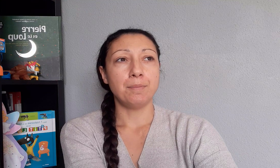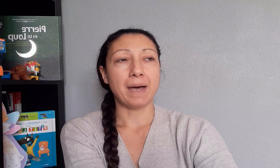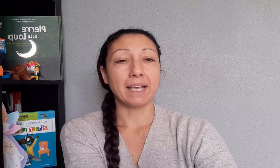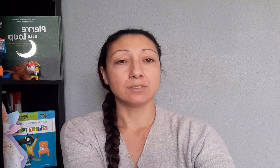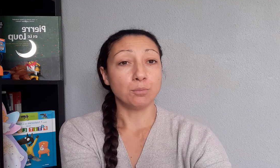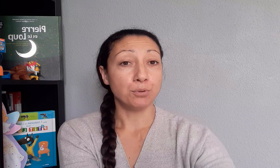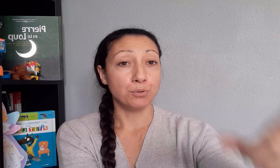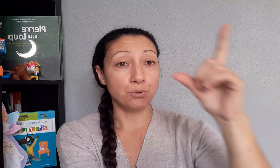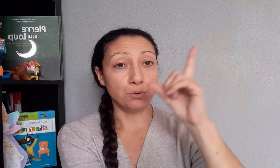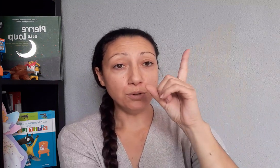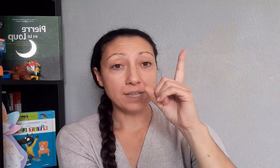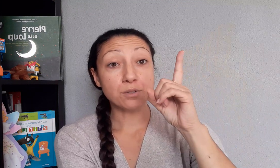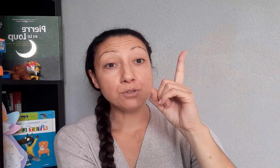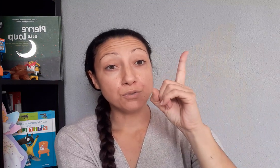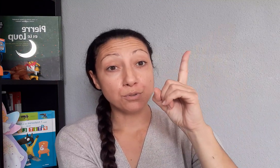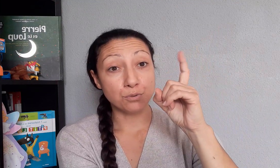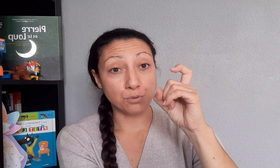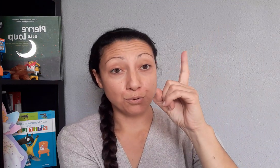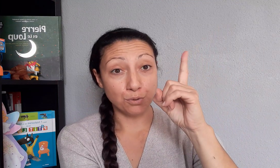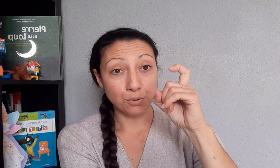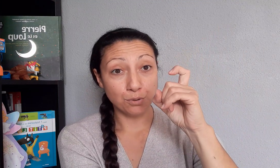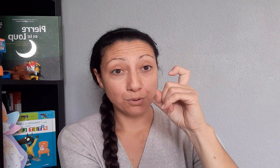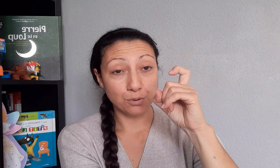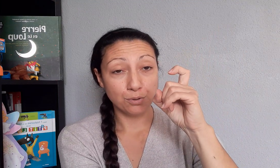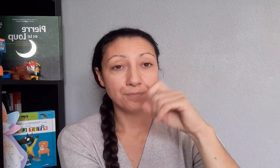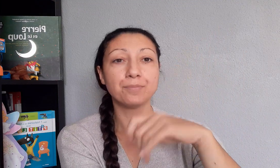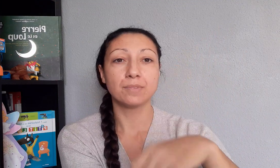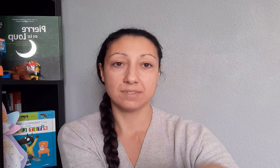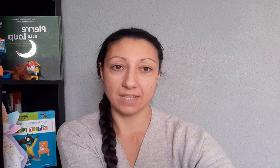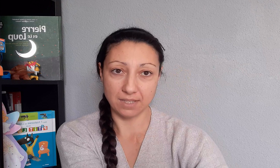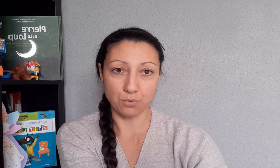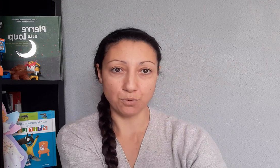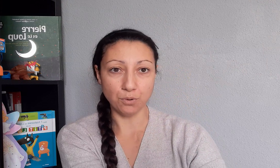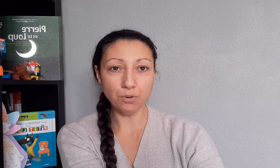par exemple de l'eau, est-ce que tu veux de l'eau ? Ça c'est de l'eau.